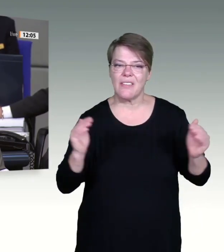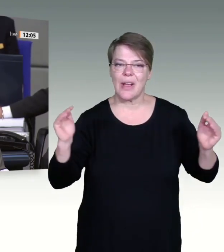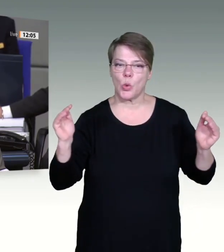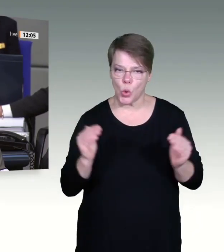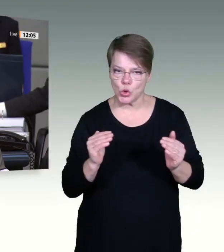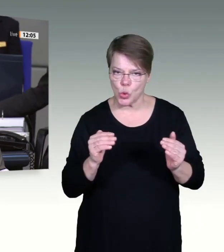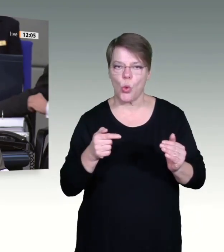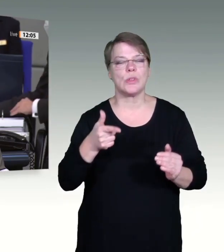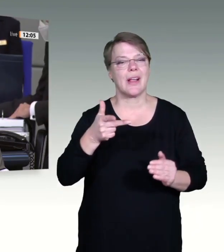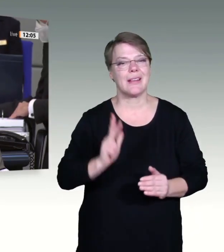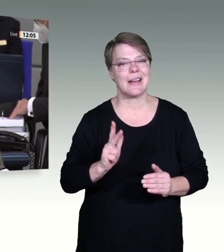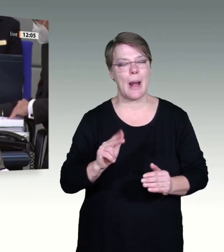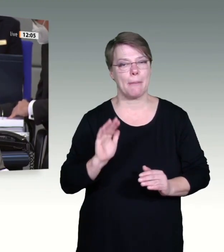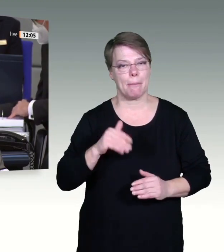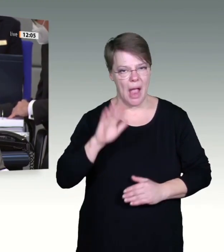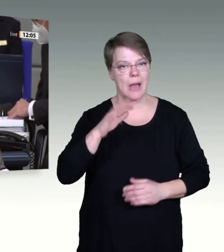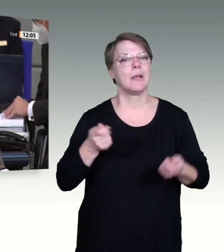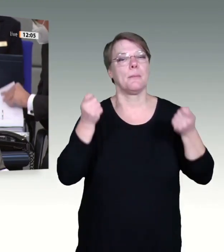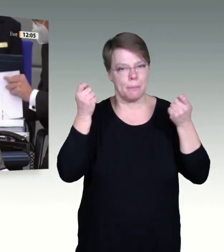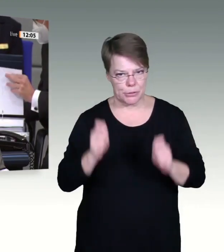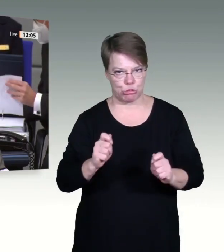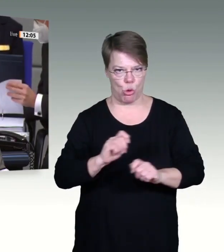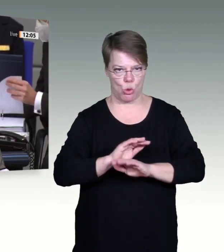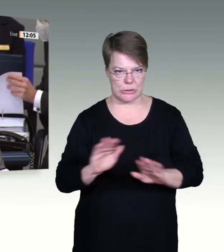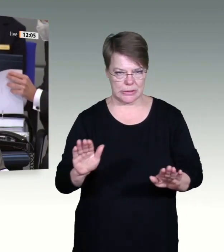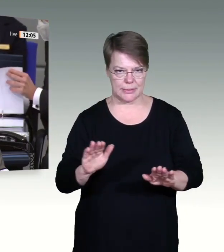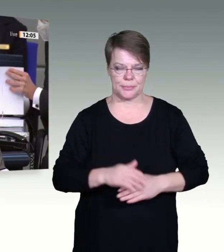der erforderlichen Zweidrittelmehrheit beschlossen.